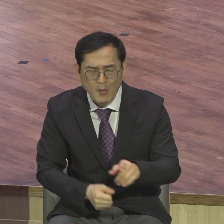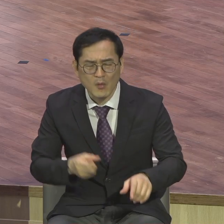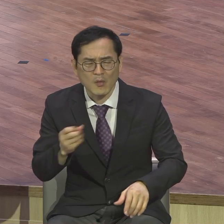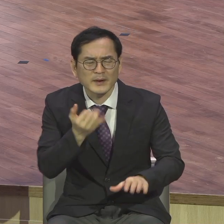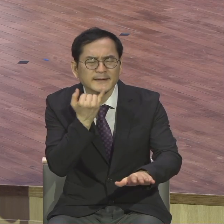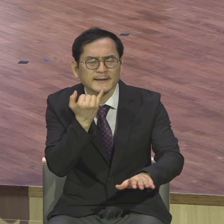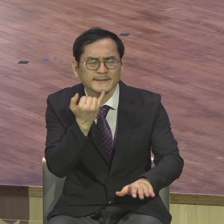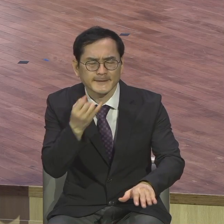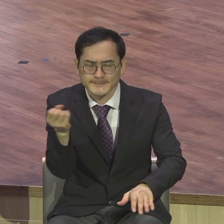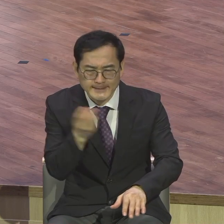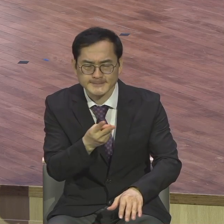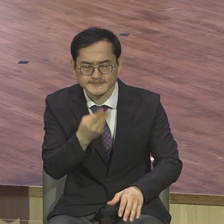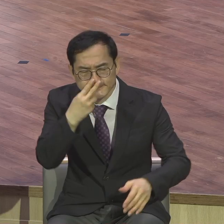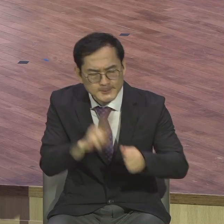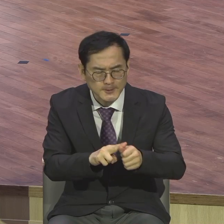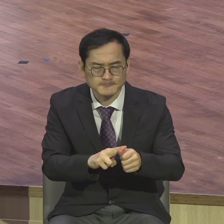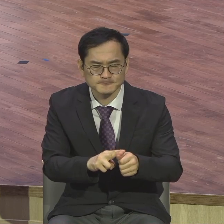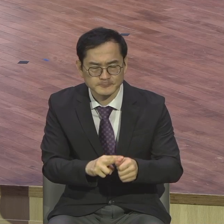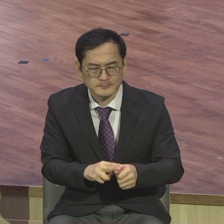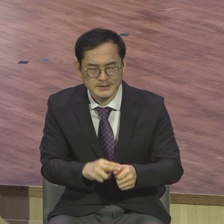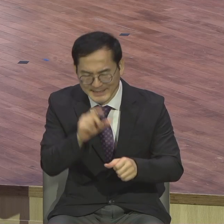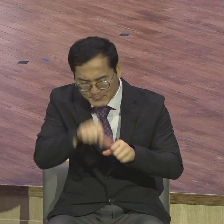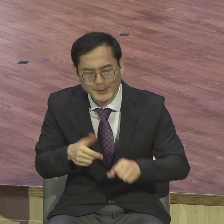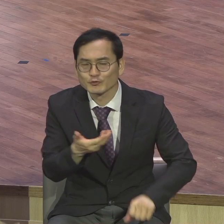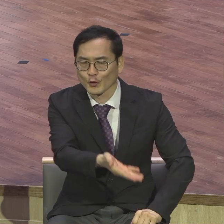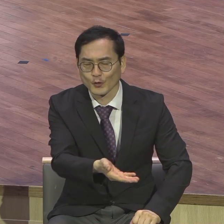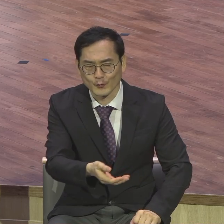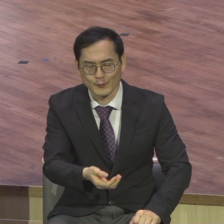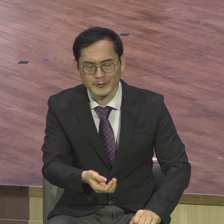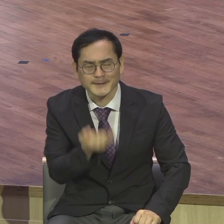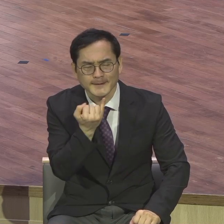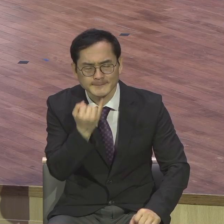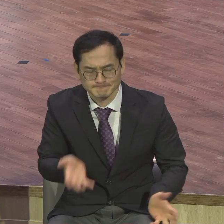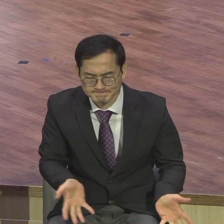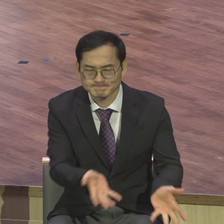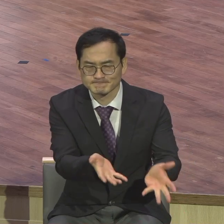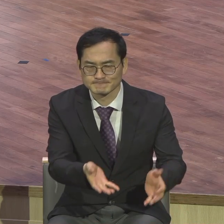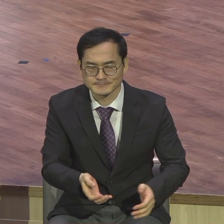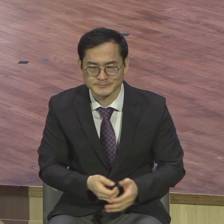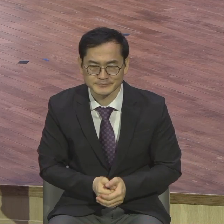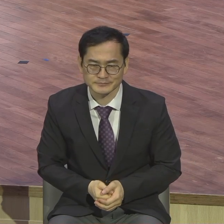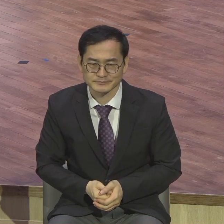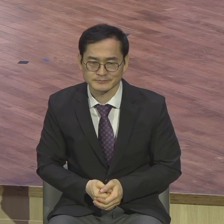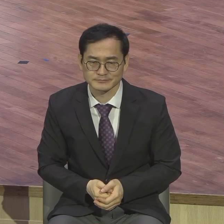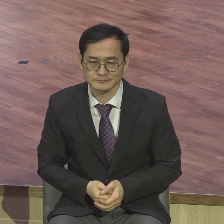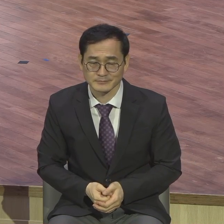그럼 힘을 내라 다시 한번 해봐 트라이 오개인 하지 않겠습니까